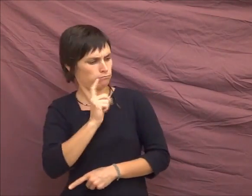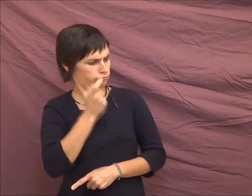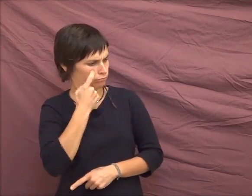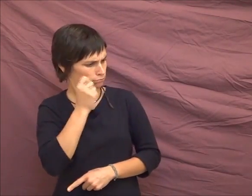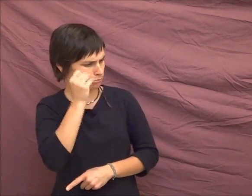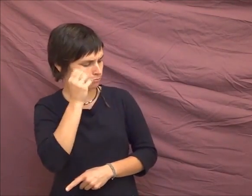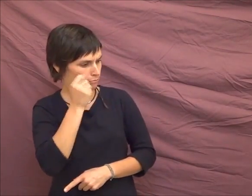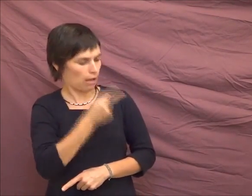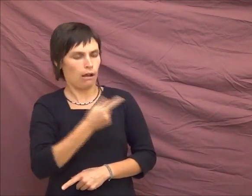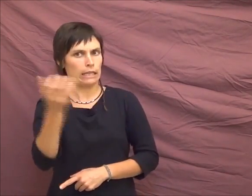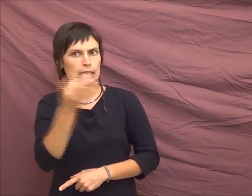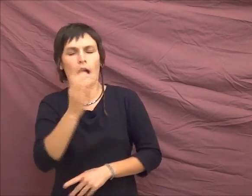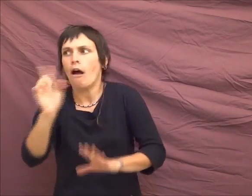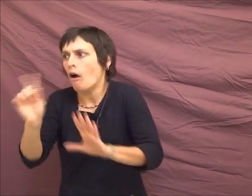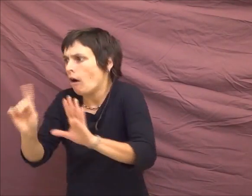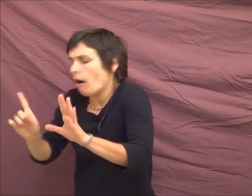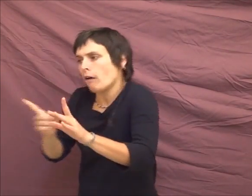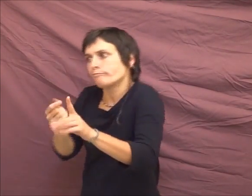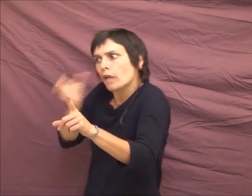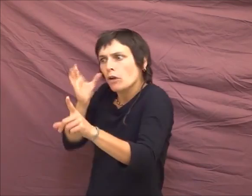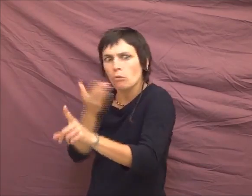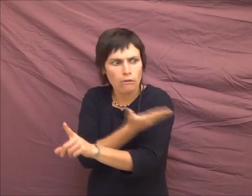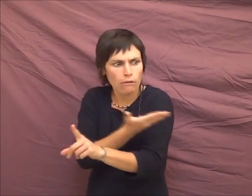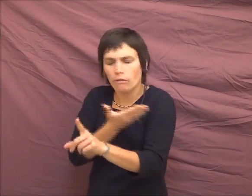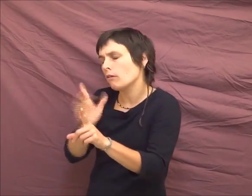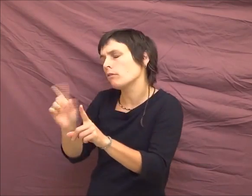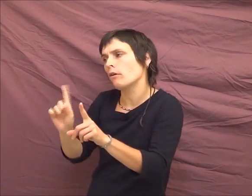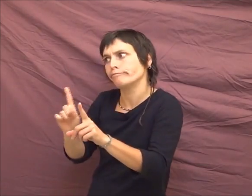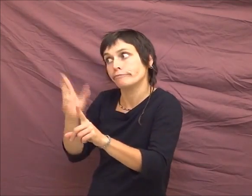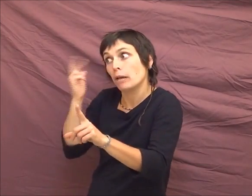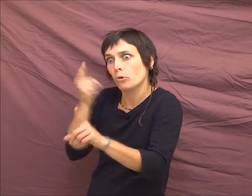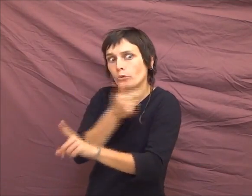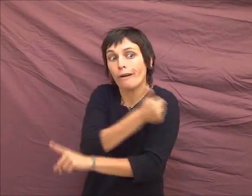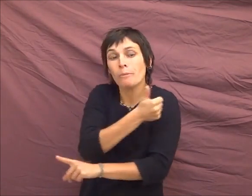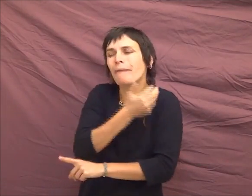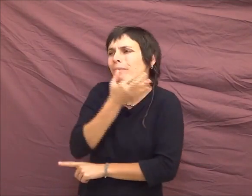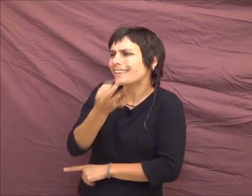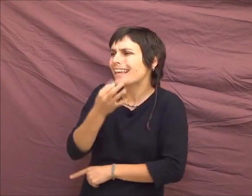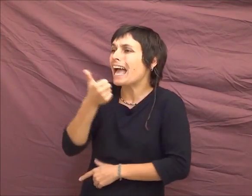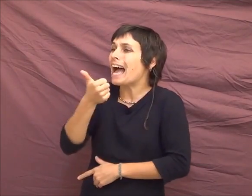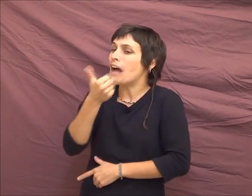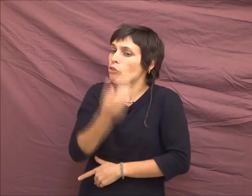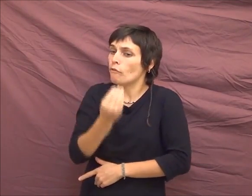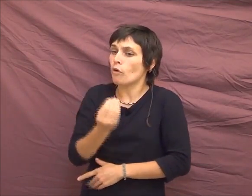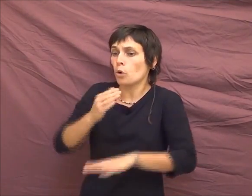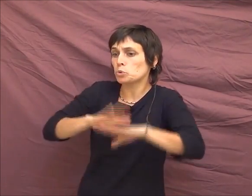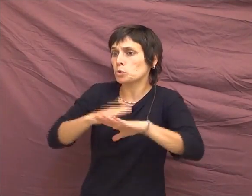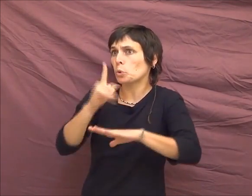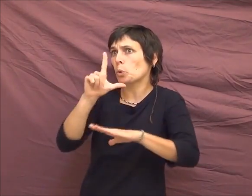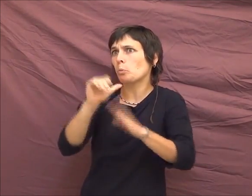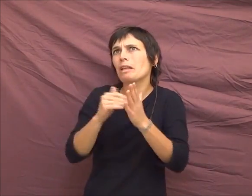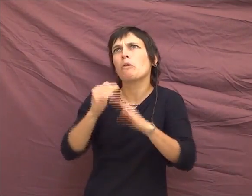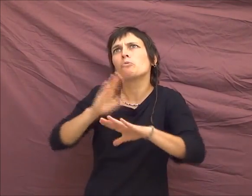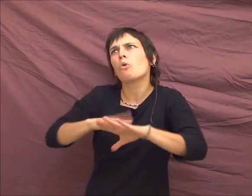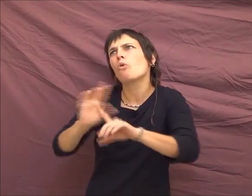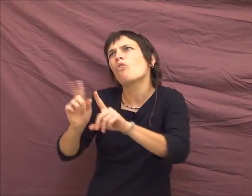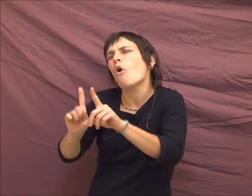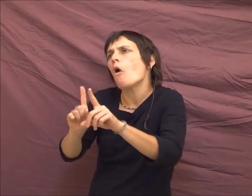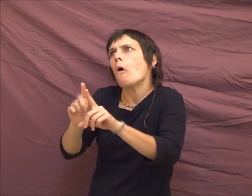écouter Guillaume, ces chiffres sont faux, c'est n'importe quoi. Lui, il dit une naissance sur 2000, mais en fait, c'est très, très rare. Il n'y a qu'un ou deux